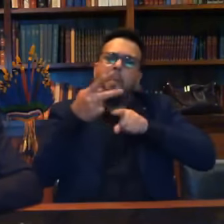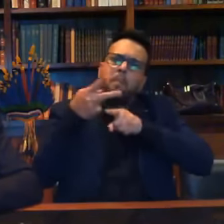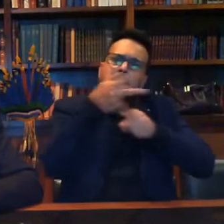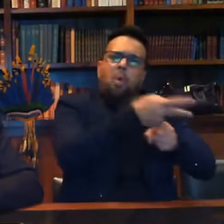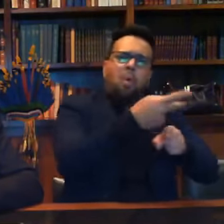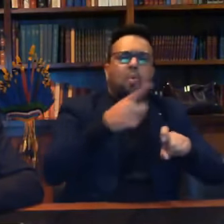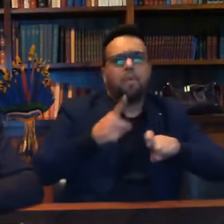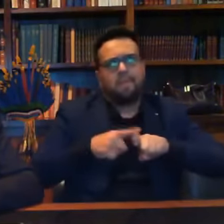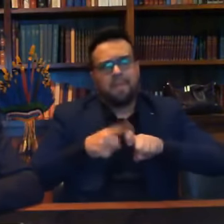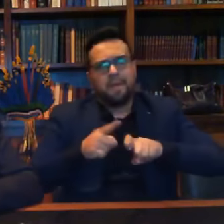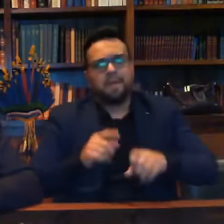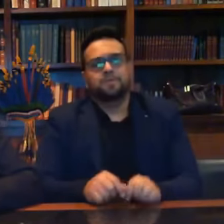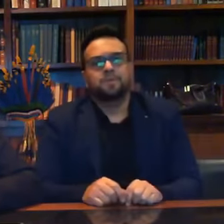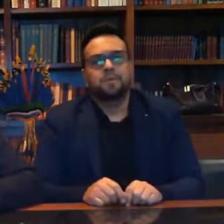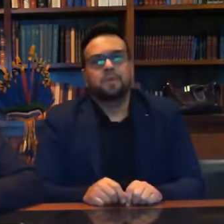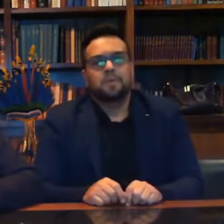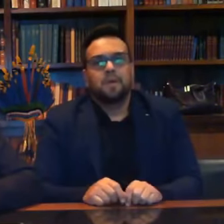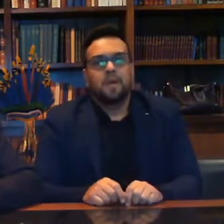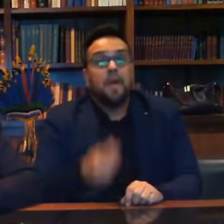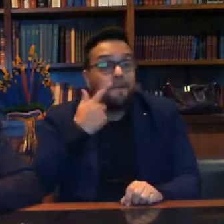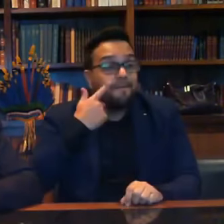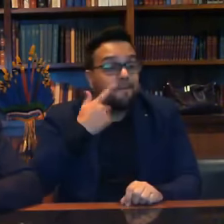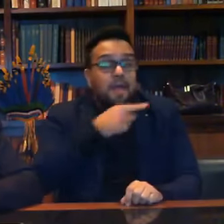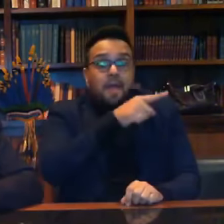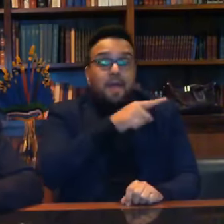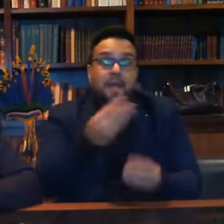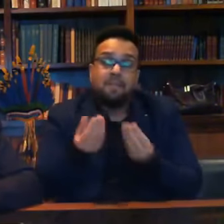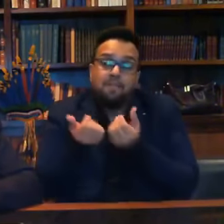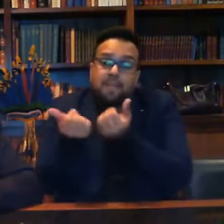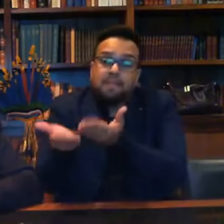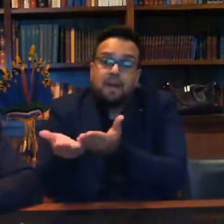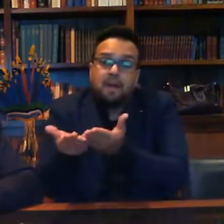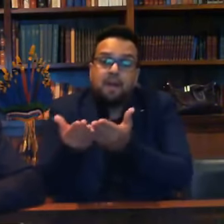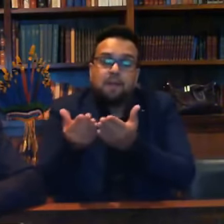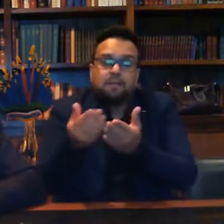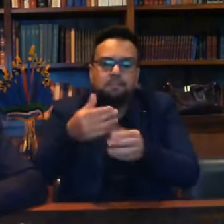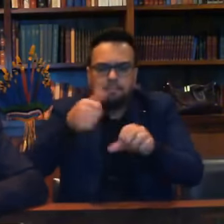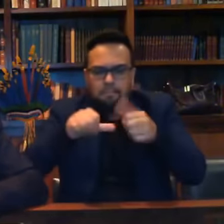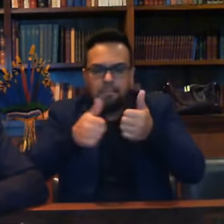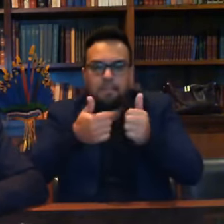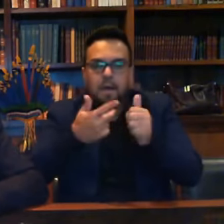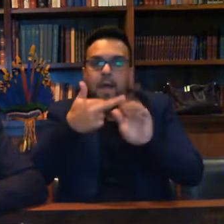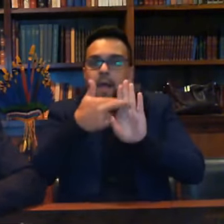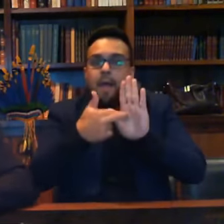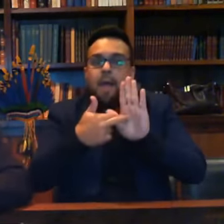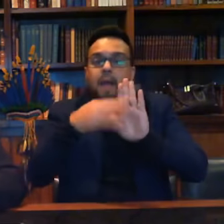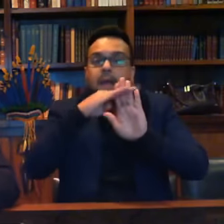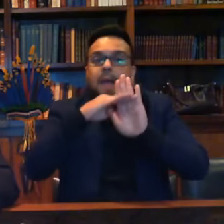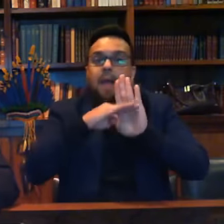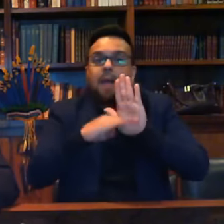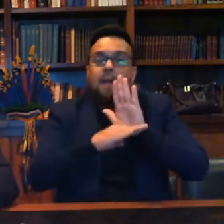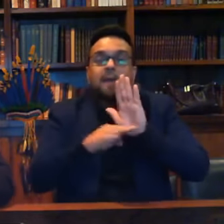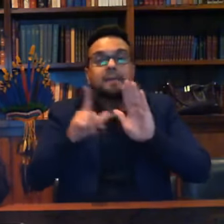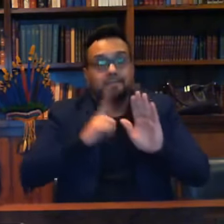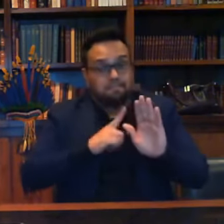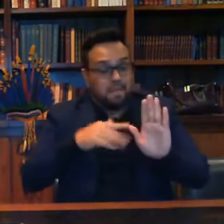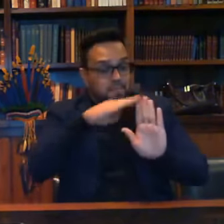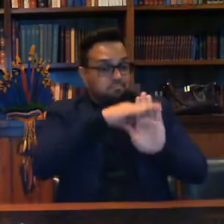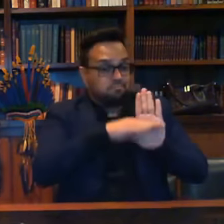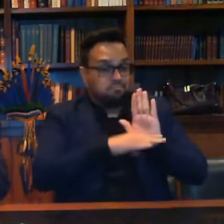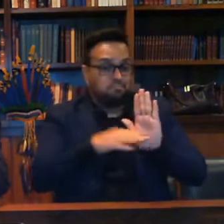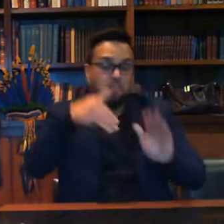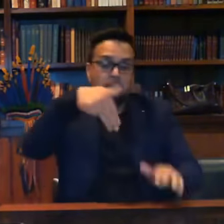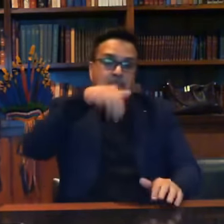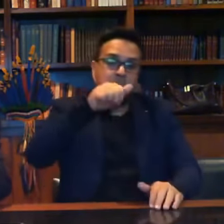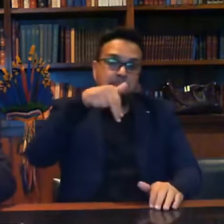médico, vê o que ele vai te receitar, vê se vai aplicar o protocolo do Mandetta, que sem